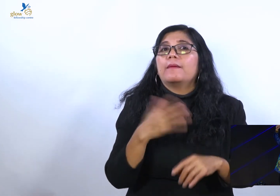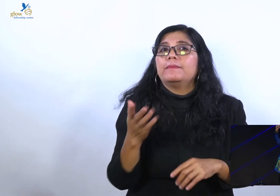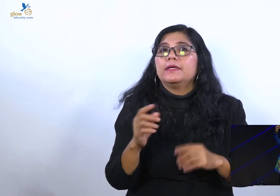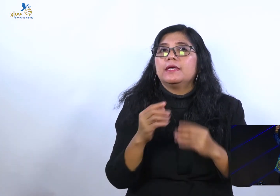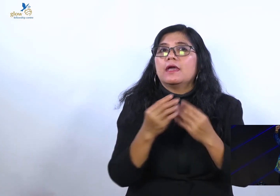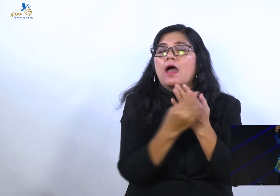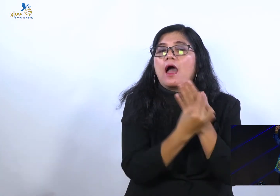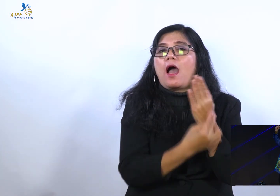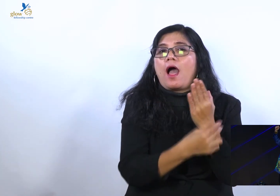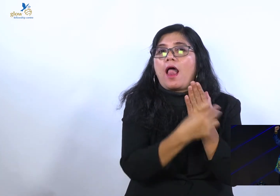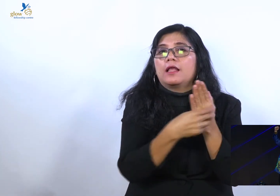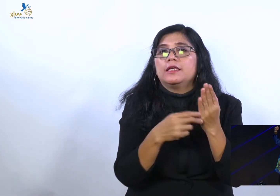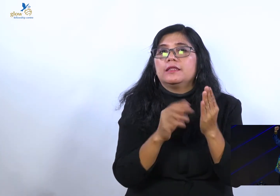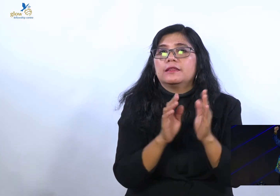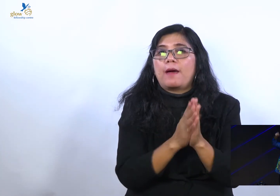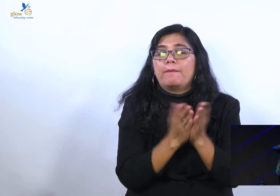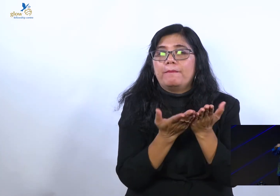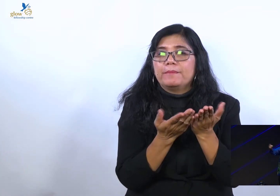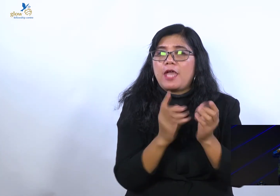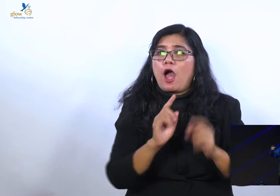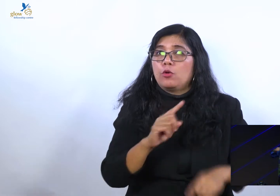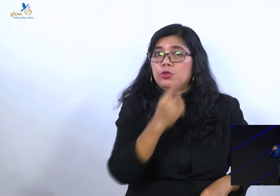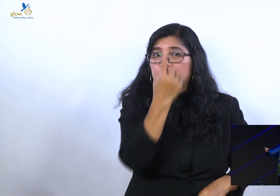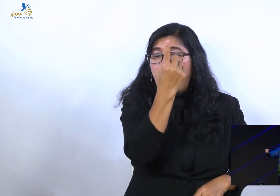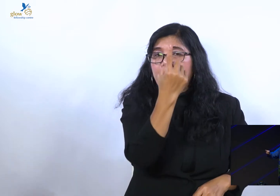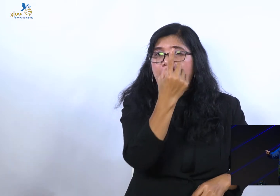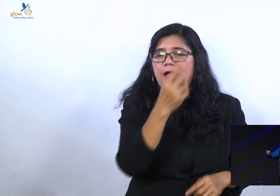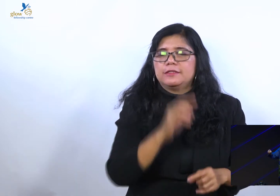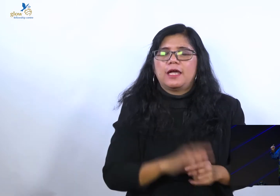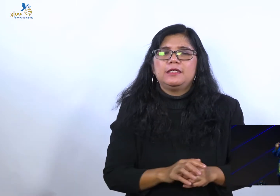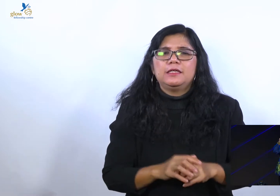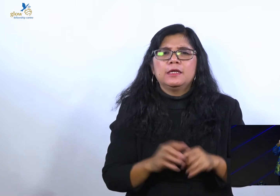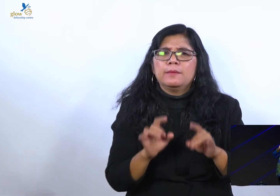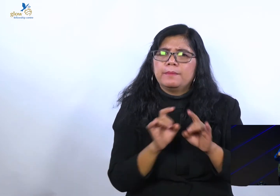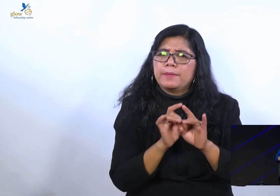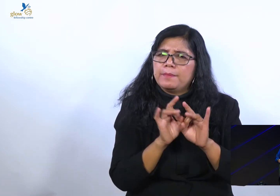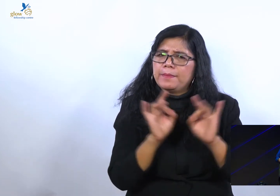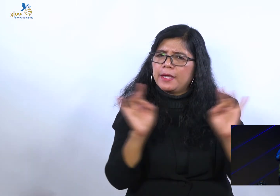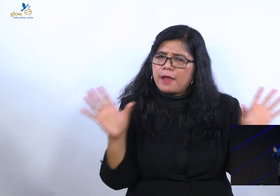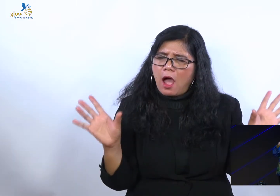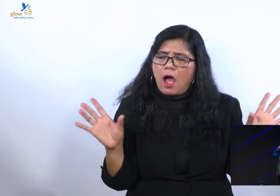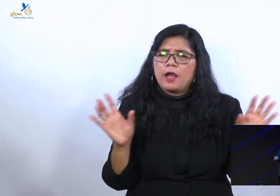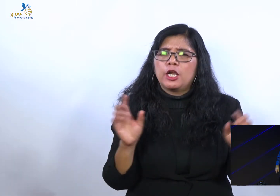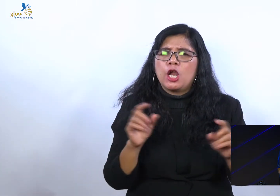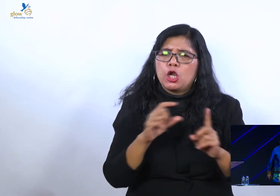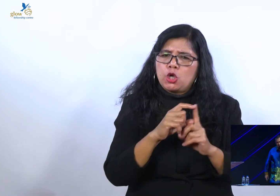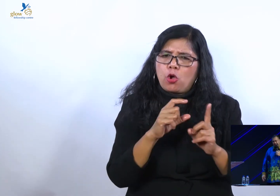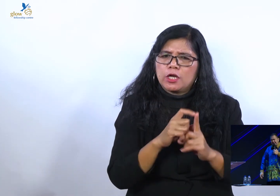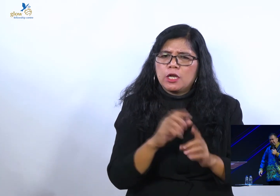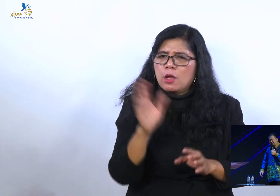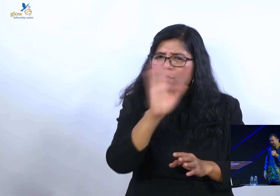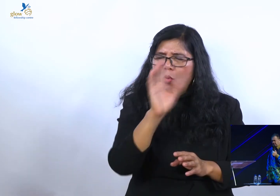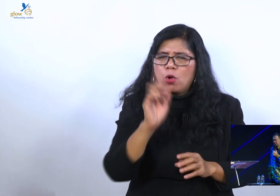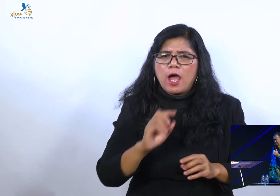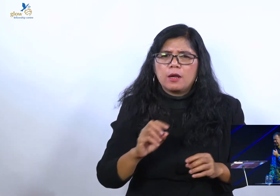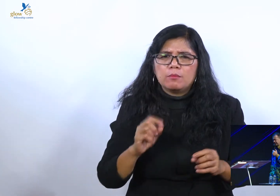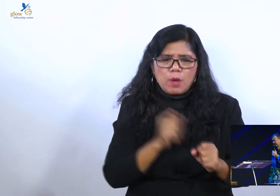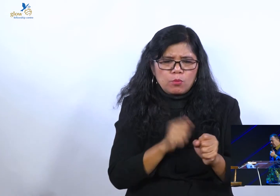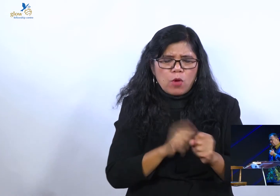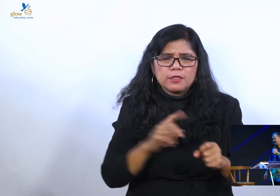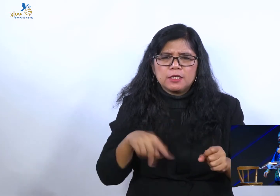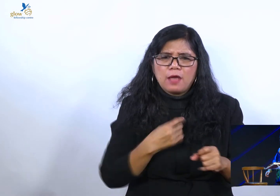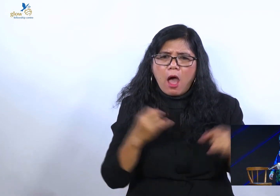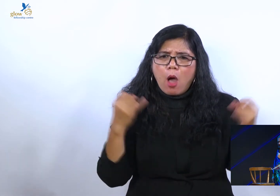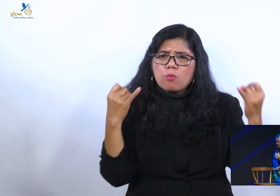Tetap pegangan utama kita. Sehingga perbedaan doktrin. Tidak harus menjadikan kita musuh. Perbedaan doktrin. Bukan